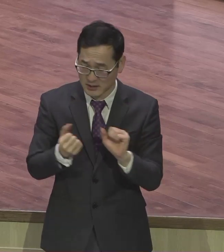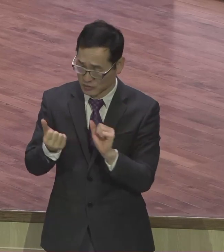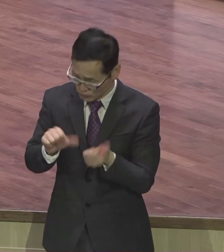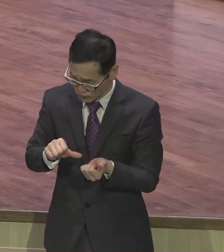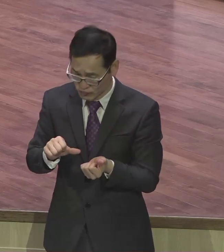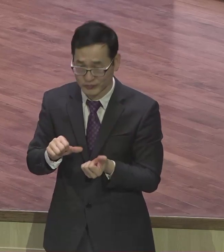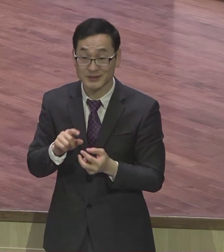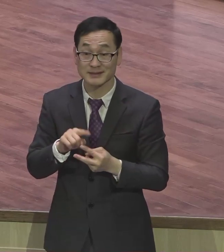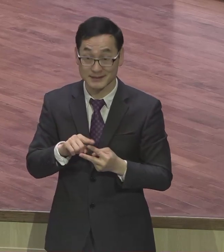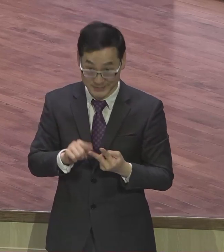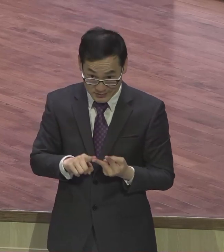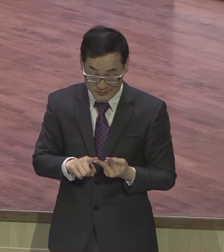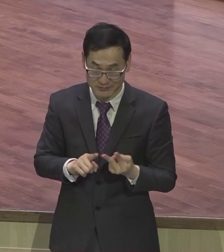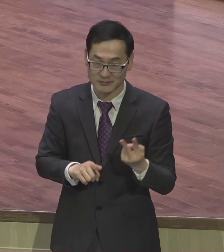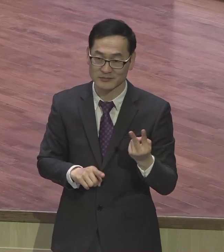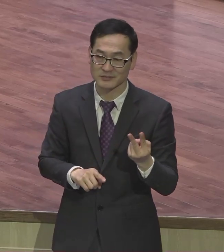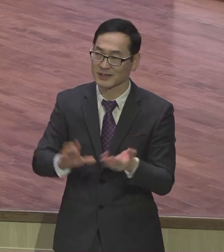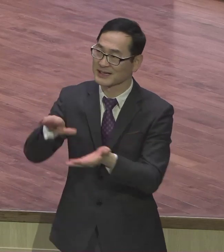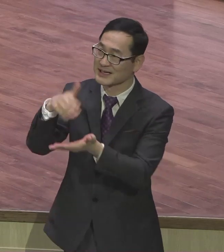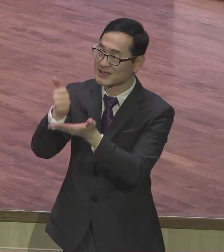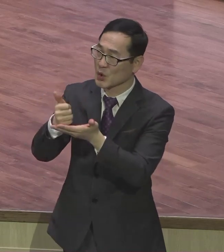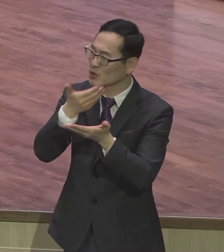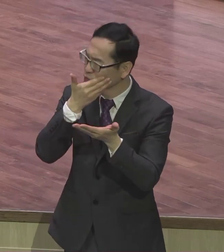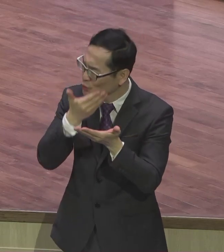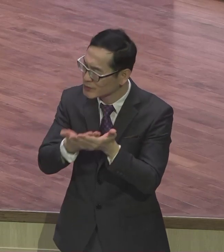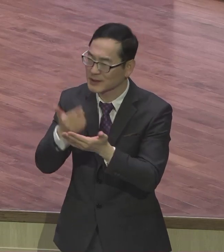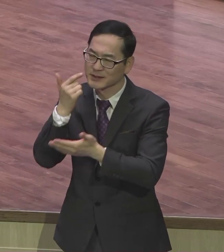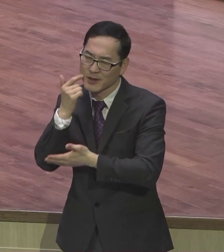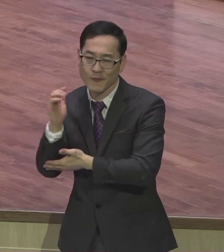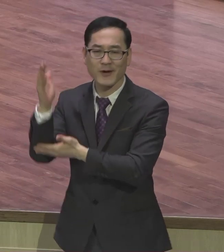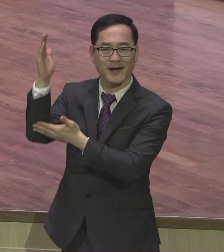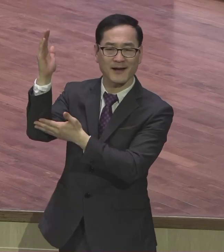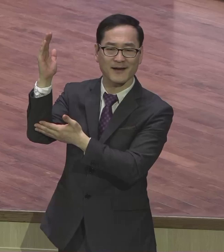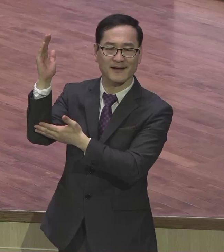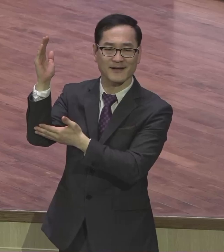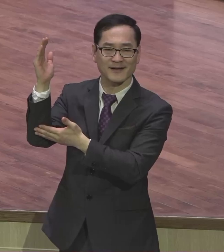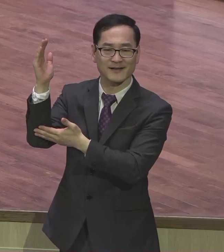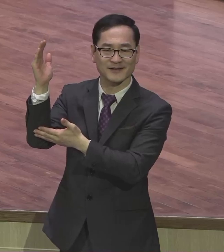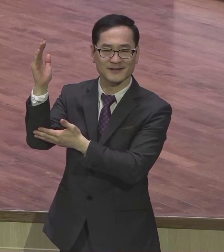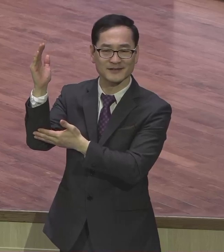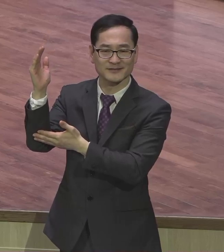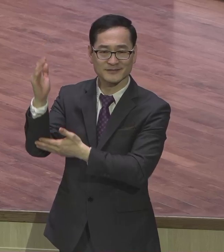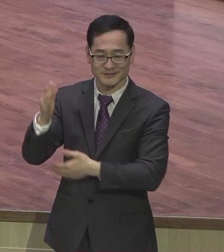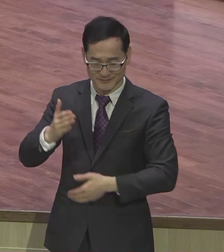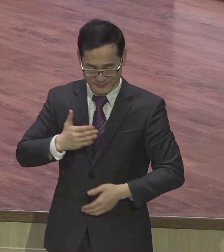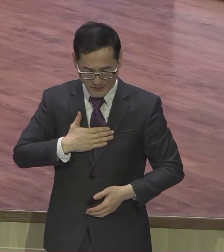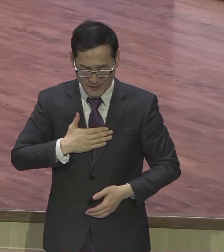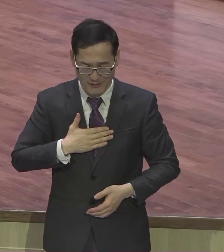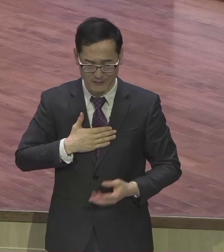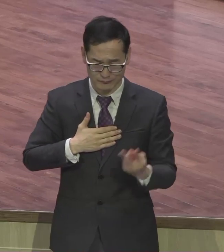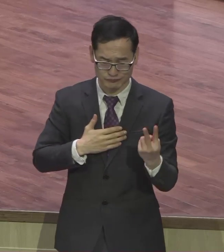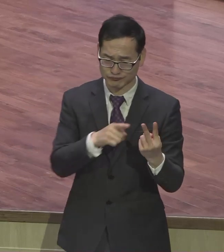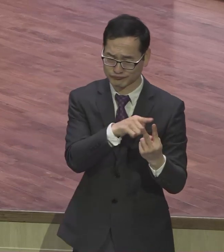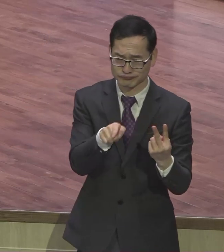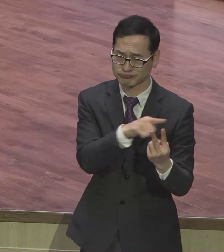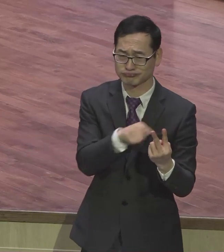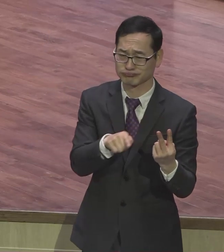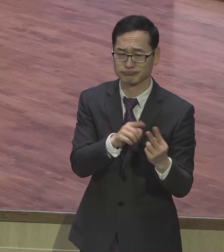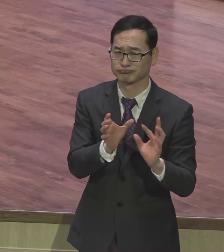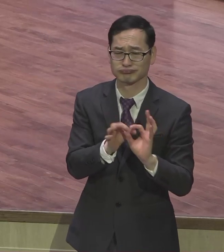그리스도를 존경하게 하는 자신은 세상말로 뭐 아무런 상관없다 내가 어찌되든